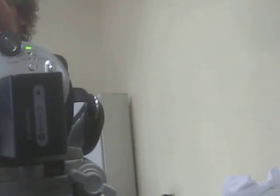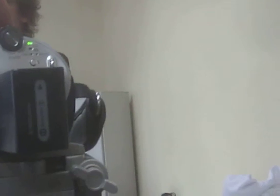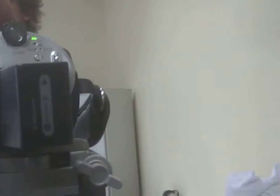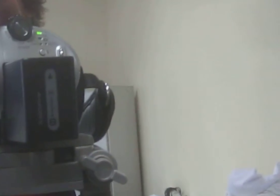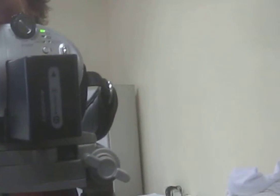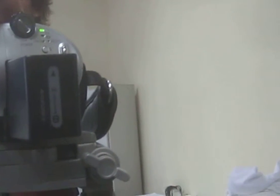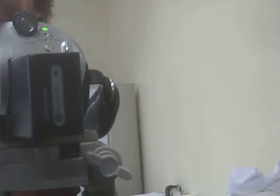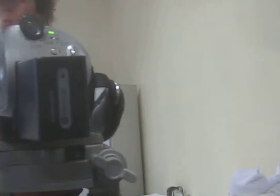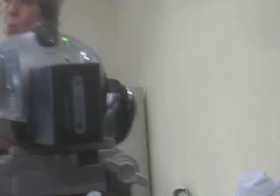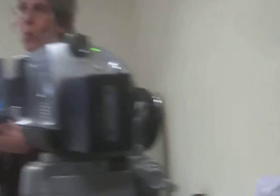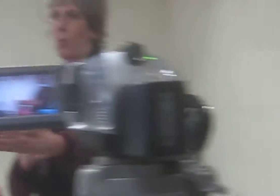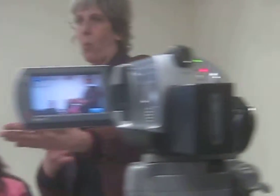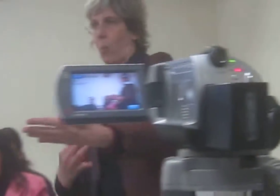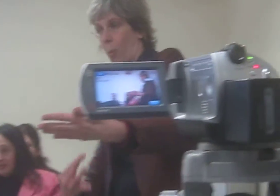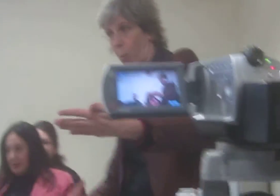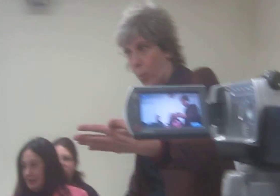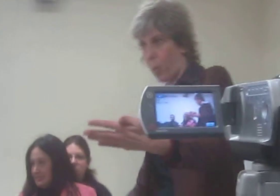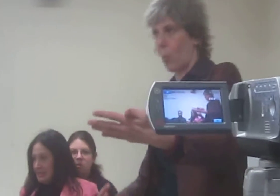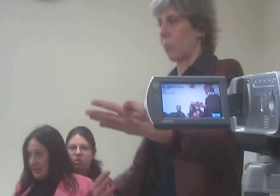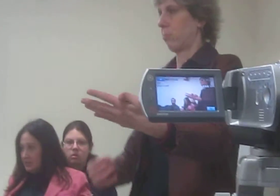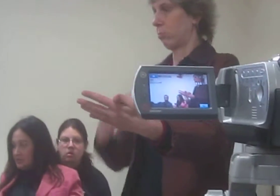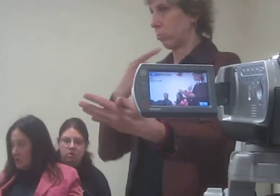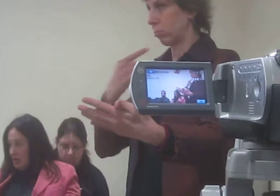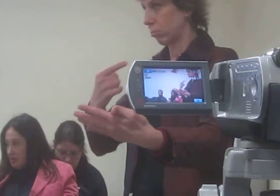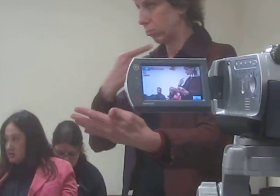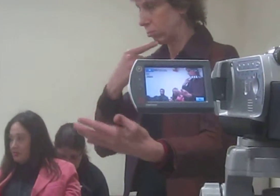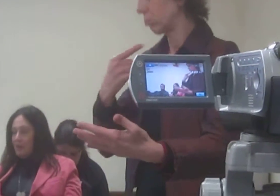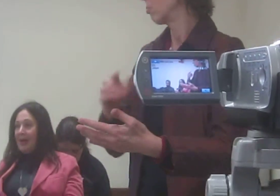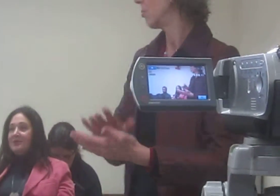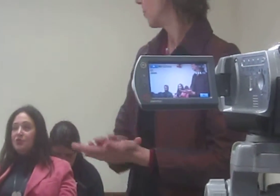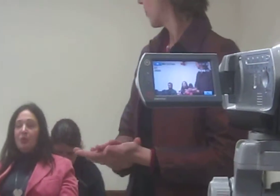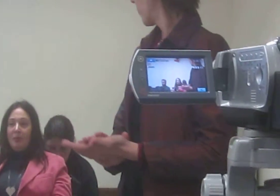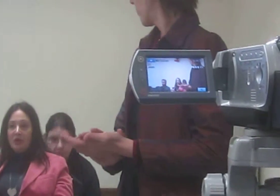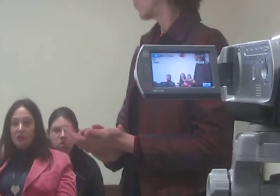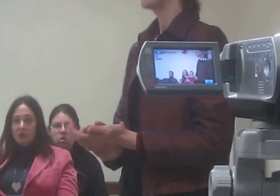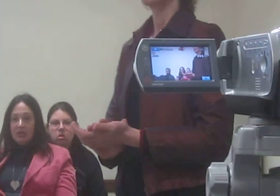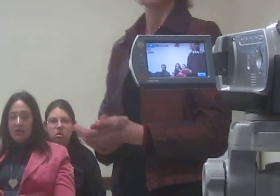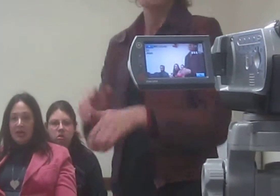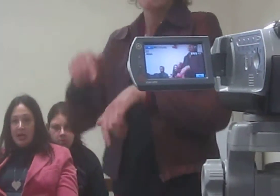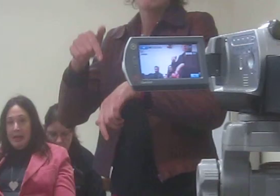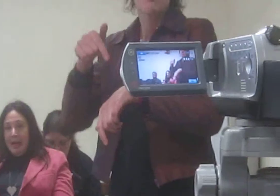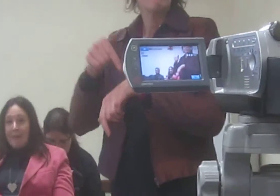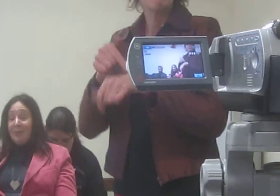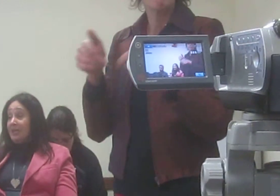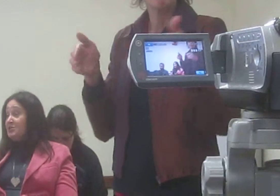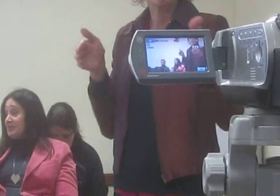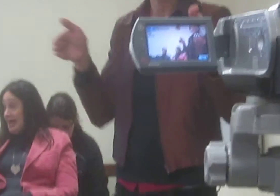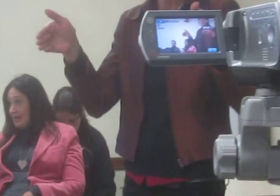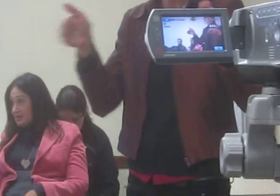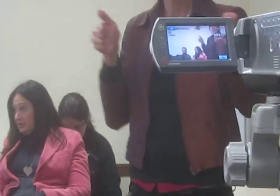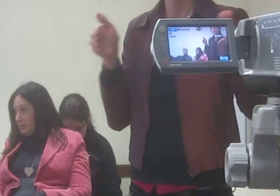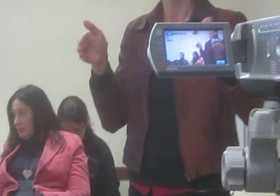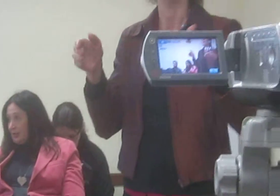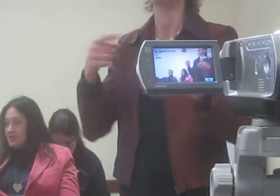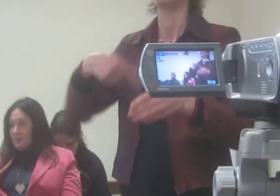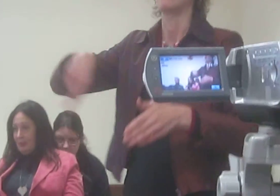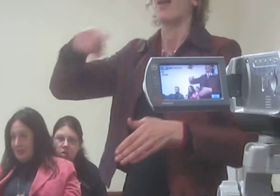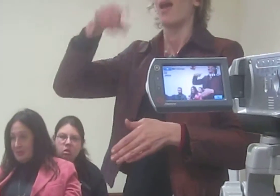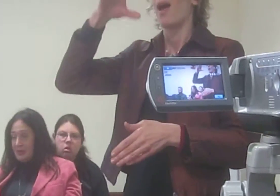de que forma a gente consegue viabilizar isso. Eu acho que foi mais um momento de aprendizagem, principalmente para